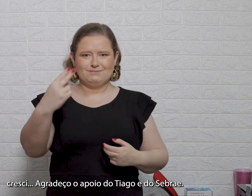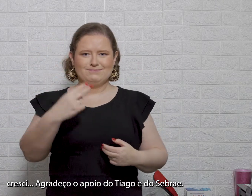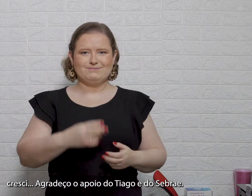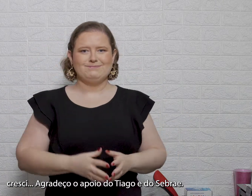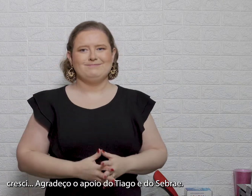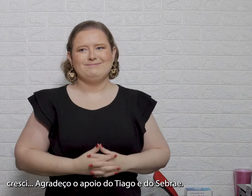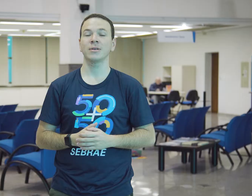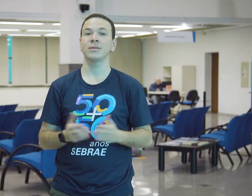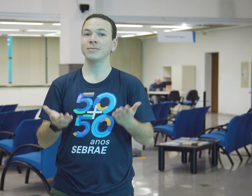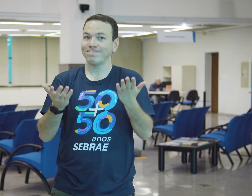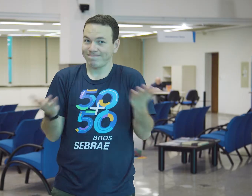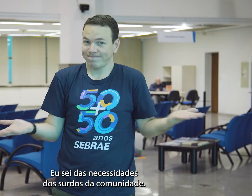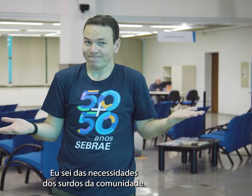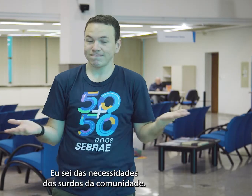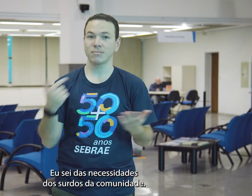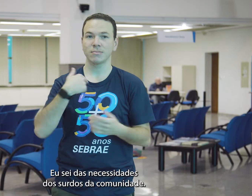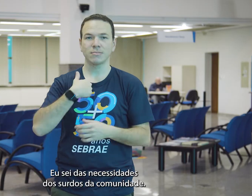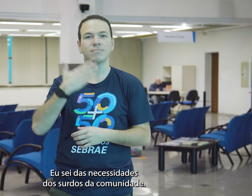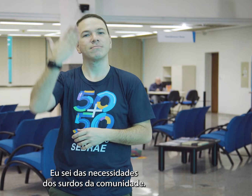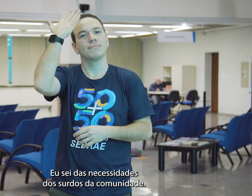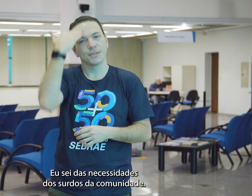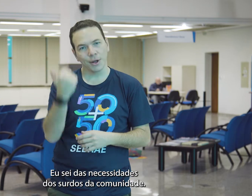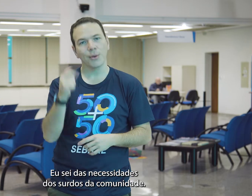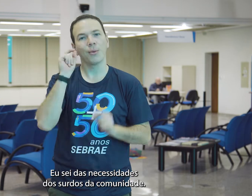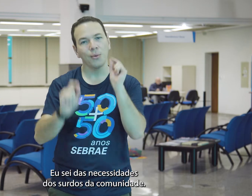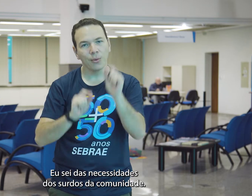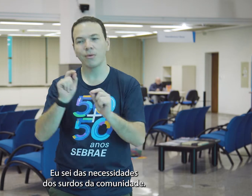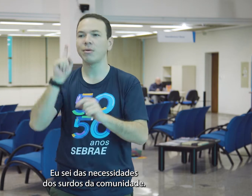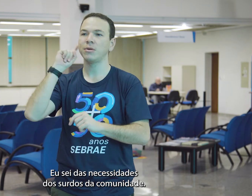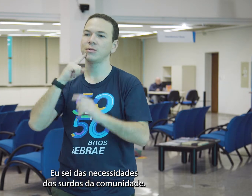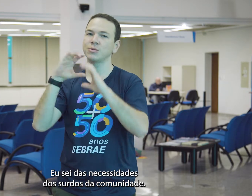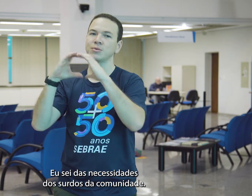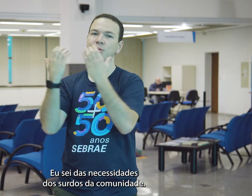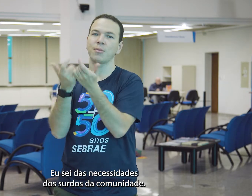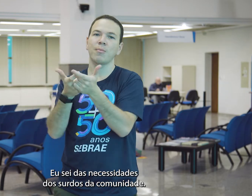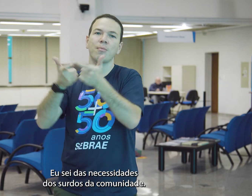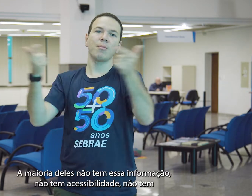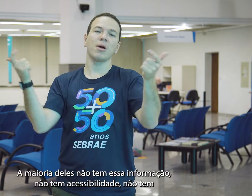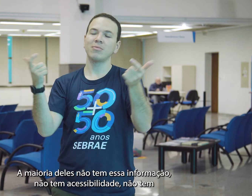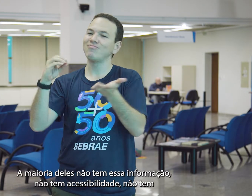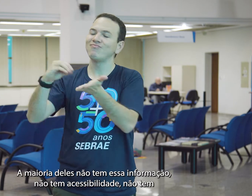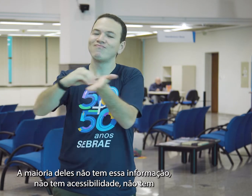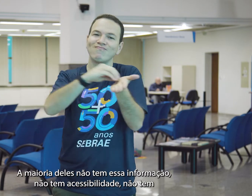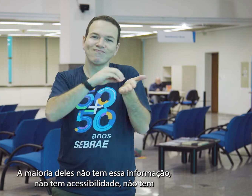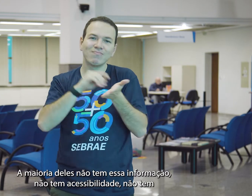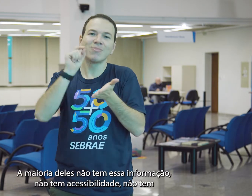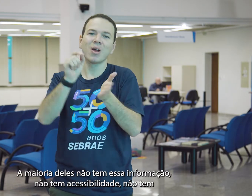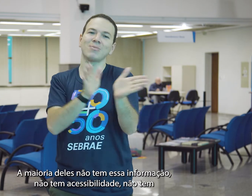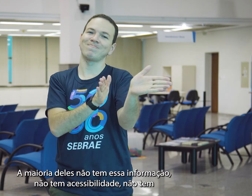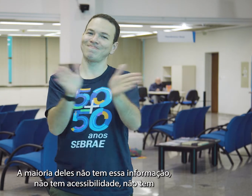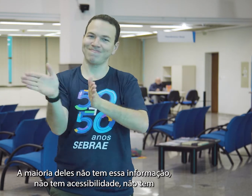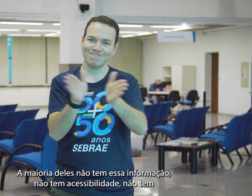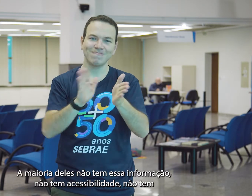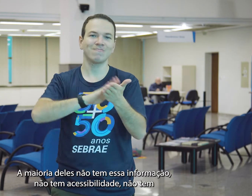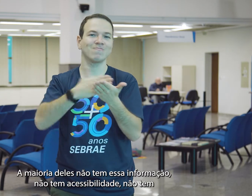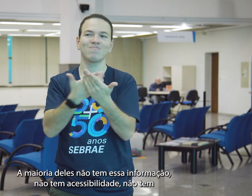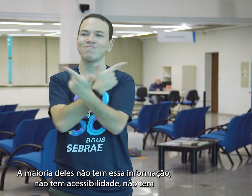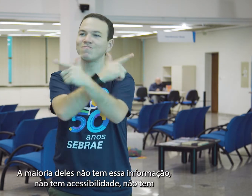Sebrae. Eu sei das necessidades dos surdos, da comunidade. A maioria deles não tem essa informação, não tem acessibilidade, não